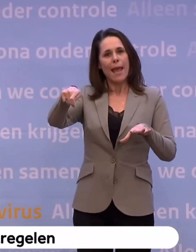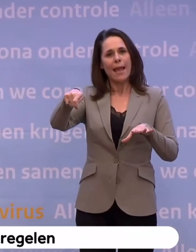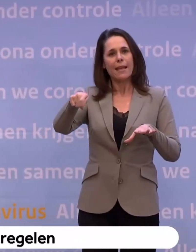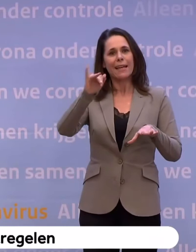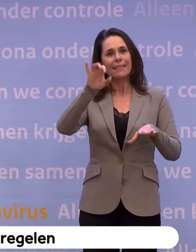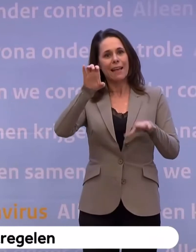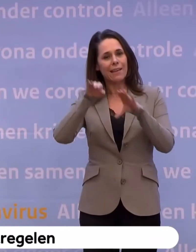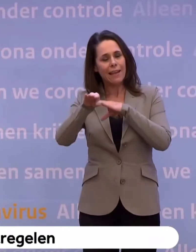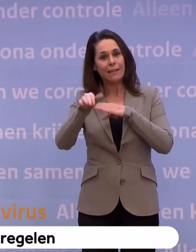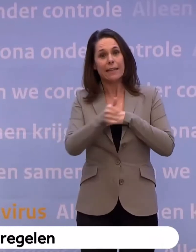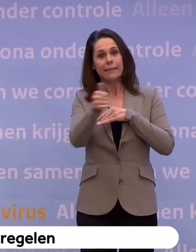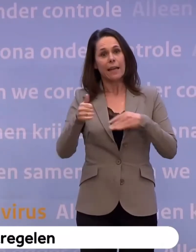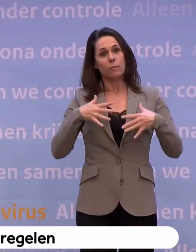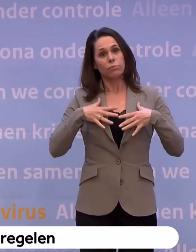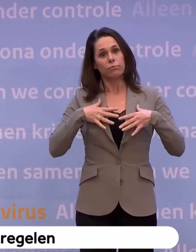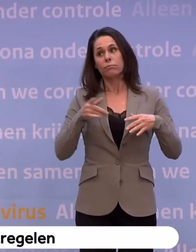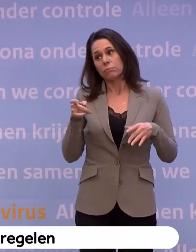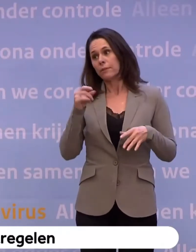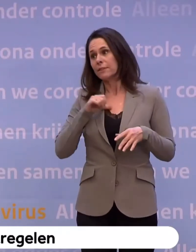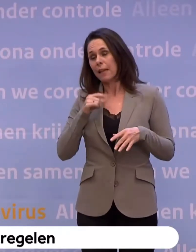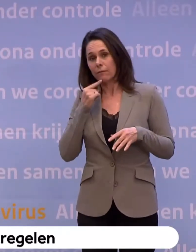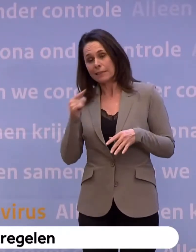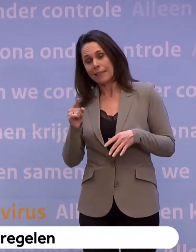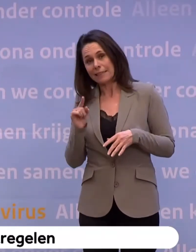care belandde. U heeft daar ook iets over gezegd zelf.